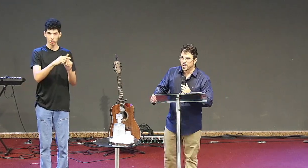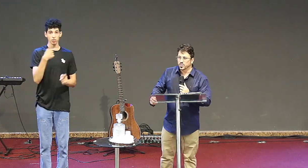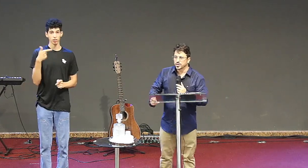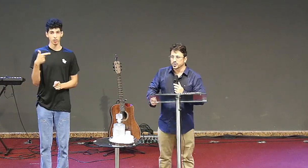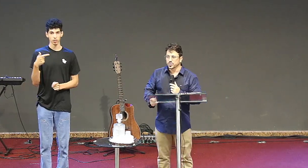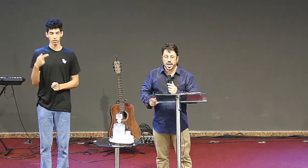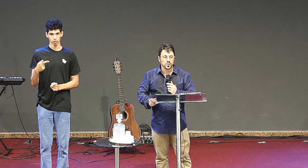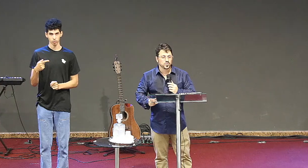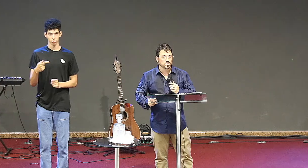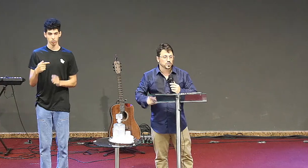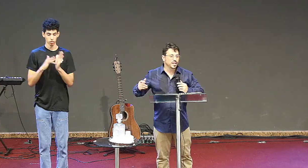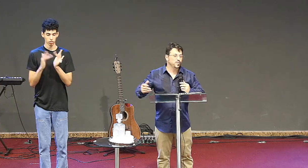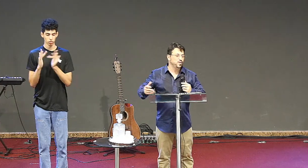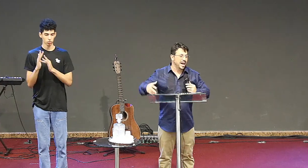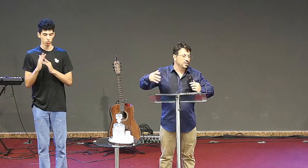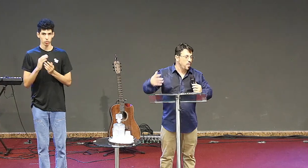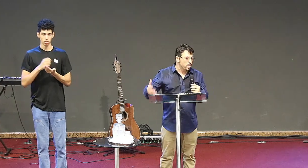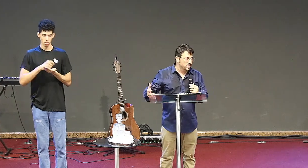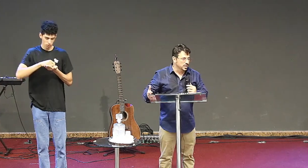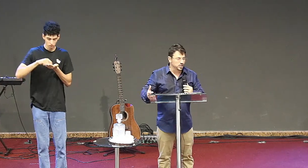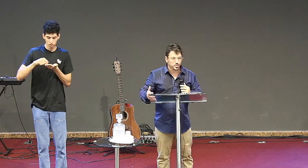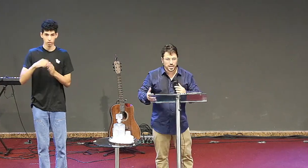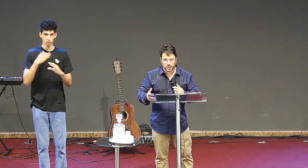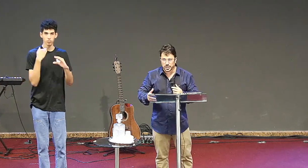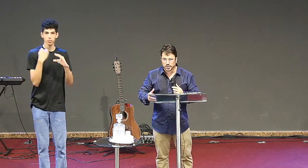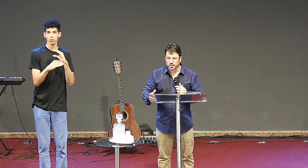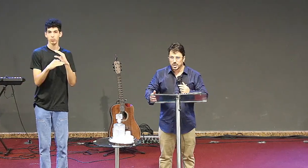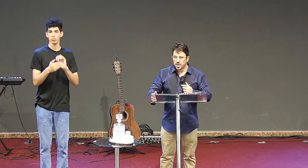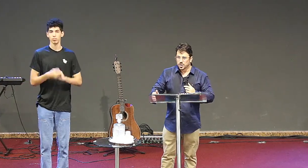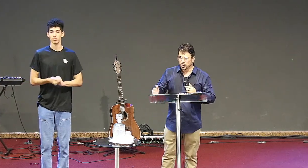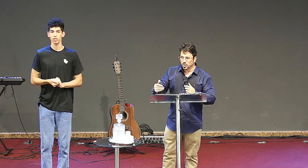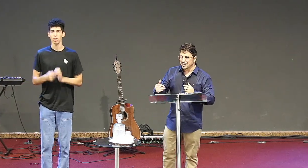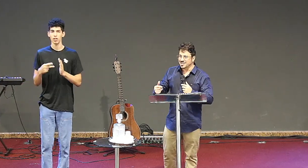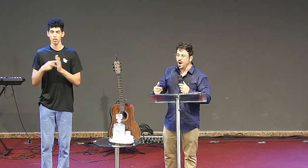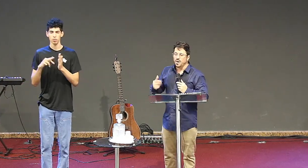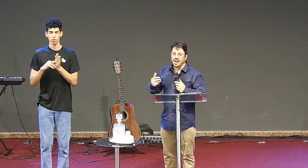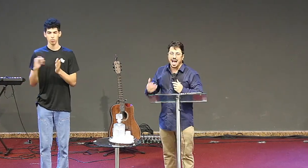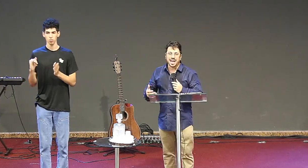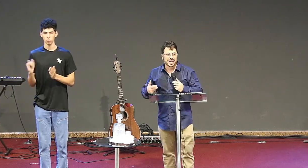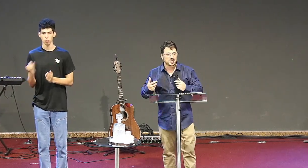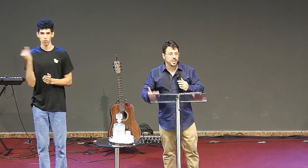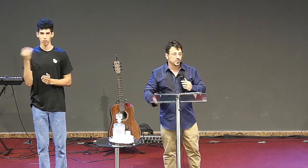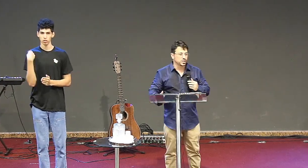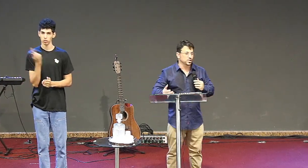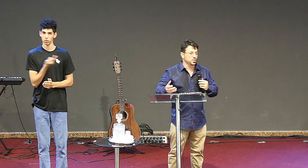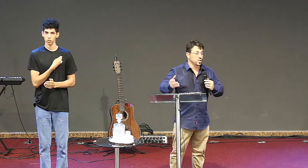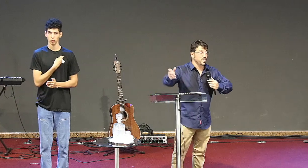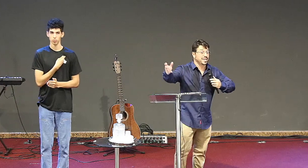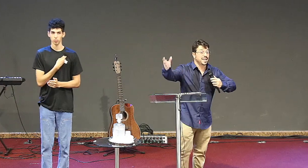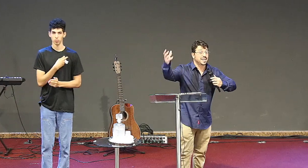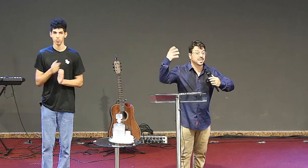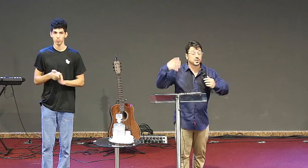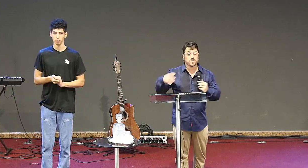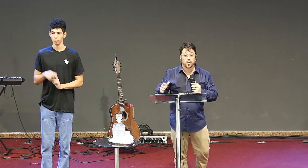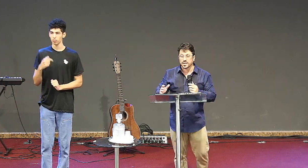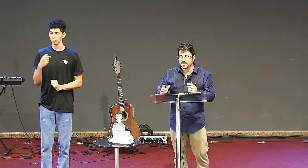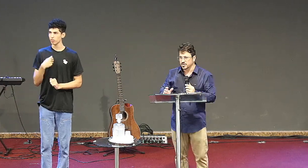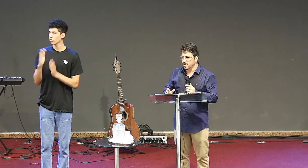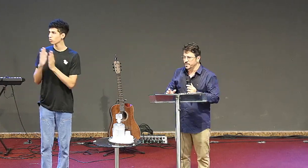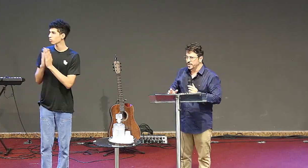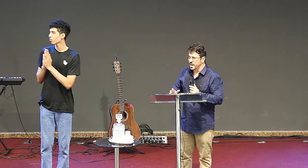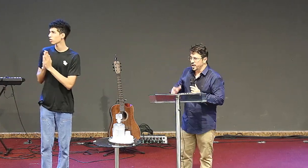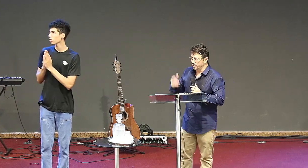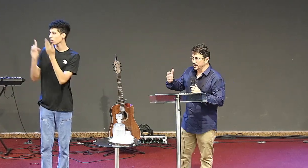Irmãos, isso tem um significado importante para a gente. Quando eu comecei a orar a respeito disso, Deus foi clareando no meu